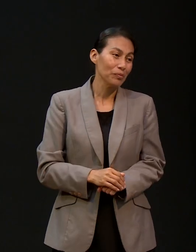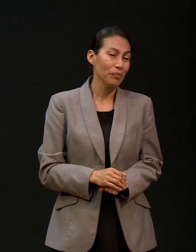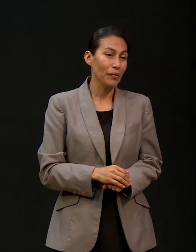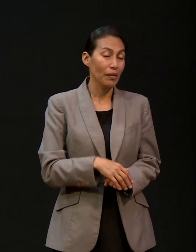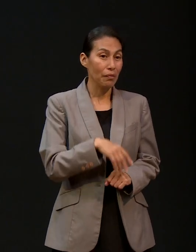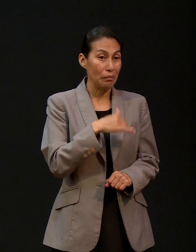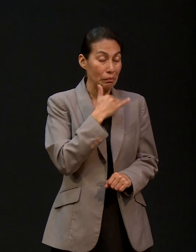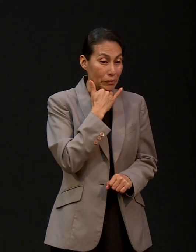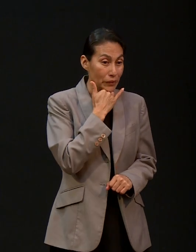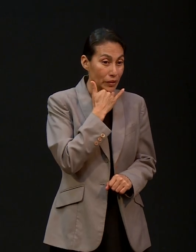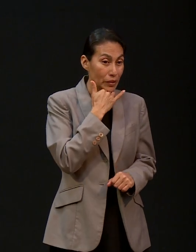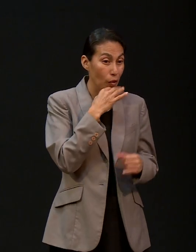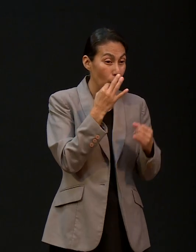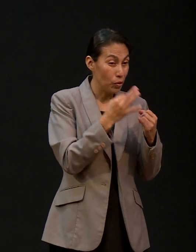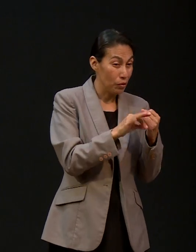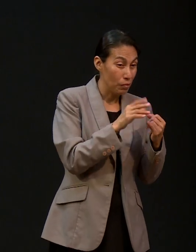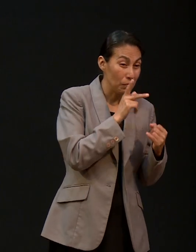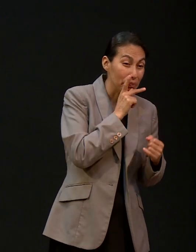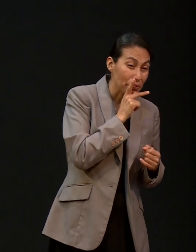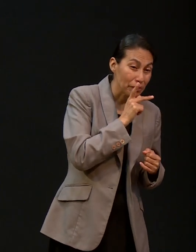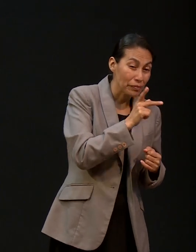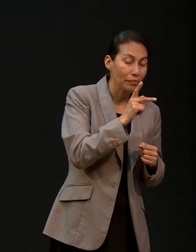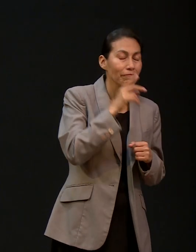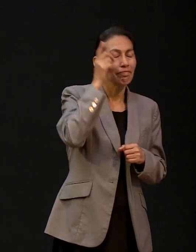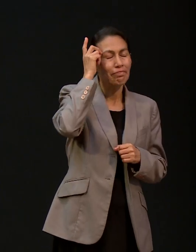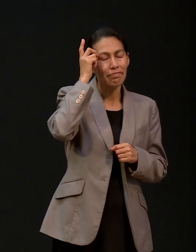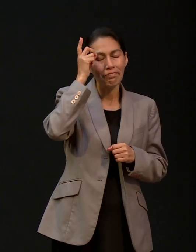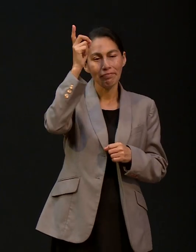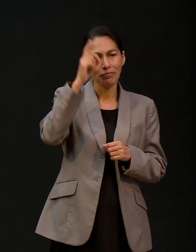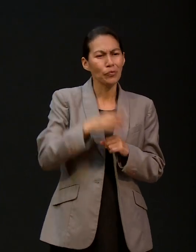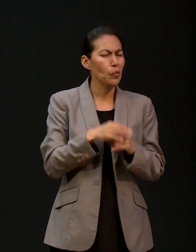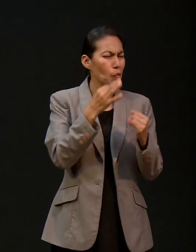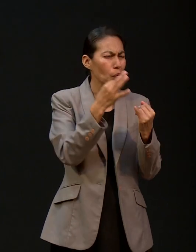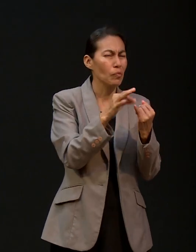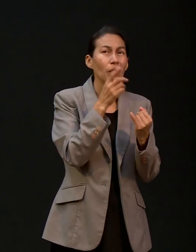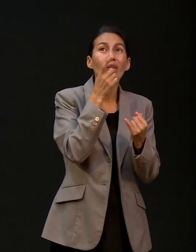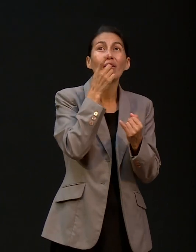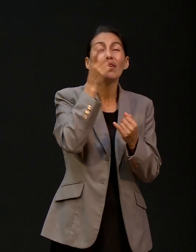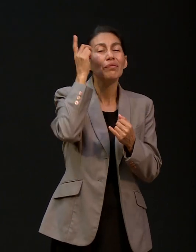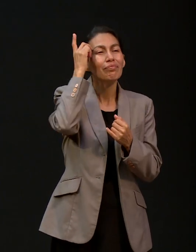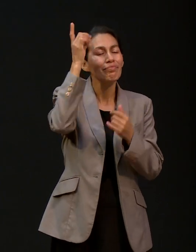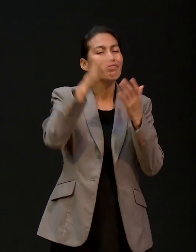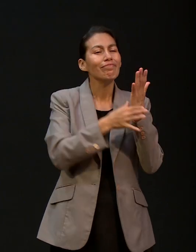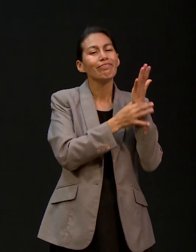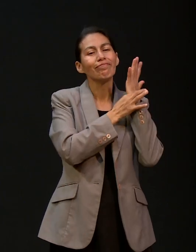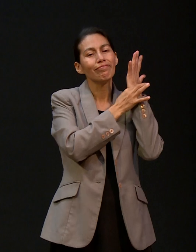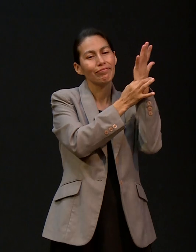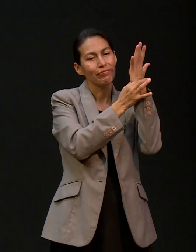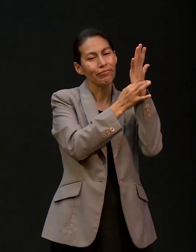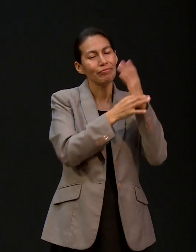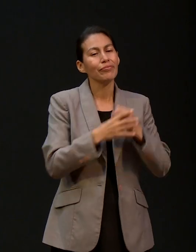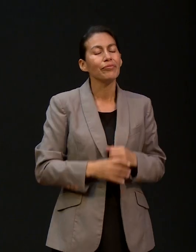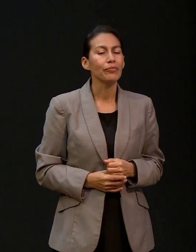última palabra, perdón, la última palabra la tiene Dios. Así es. Y aunque nosotros